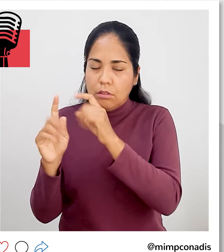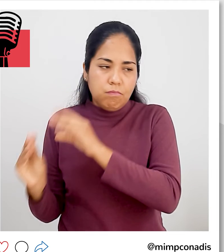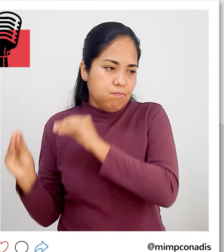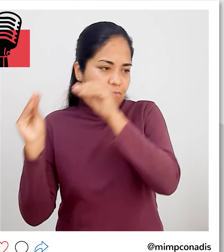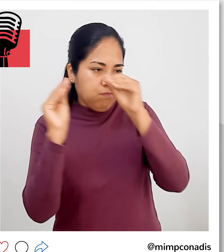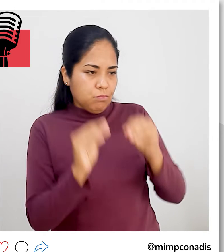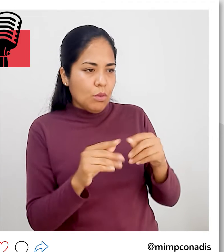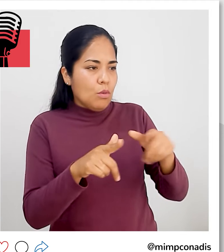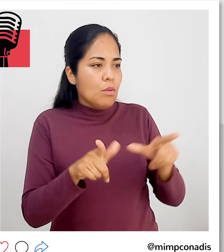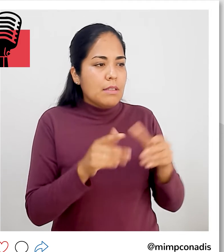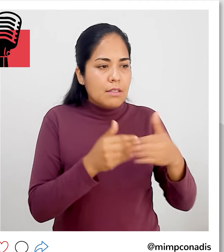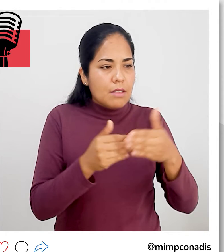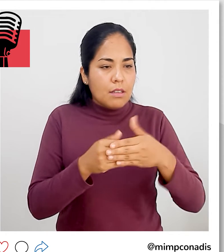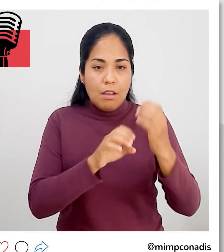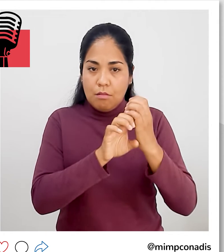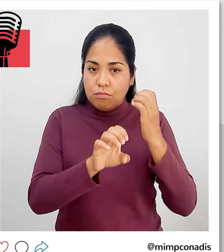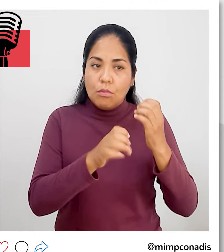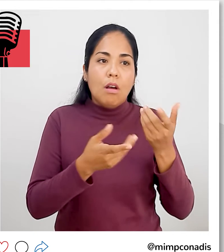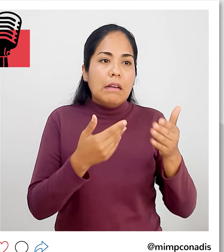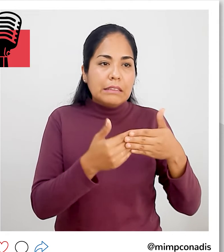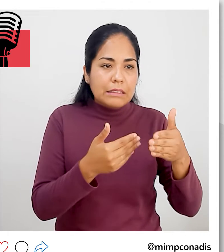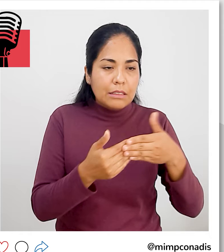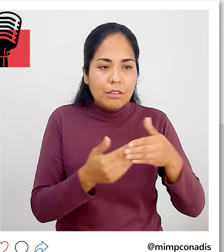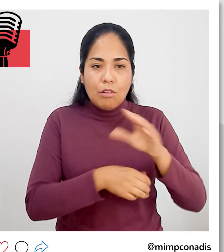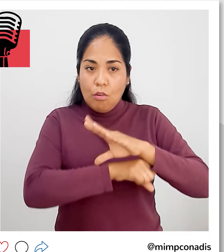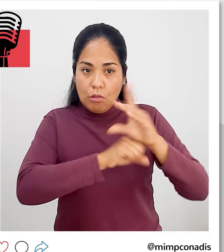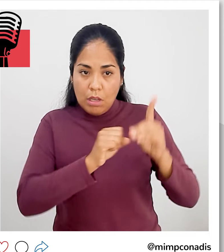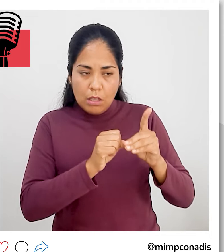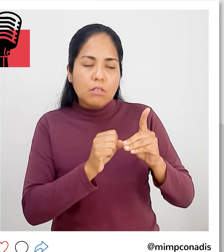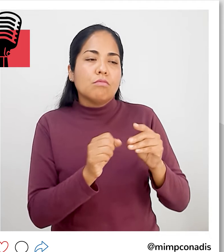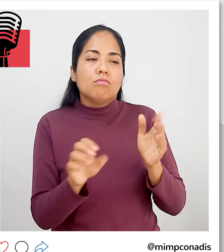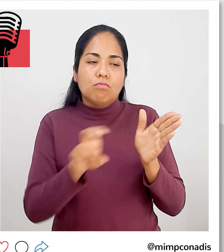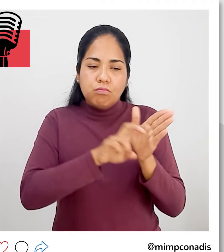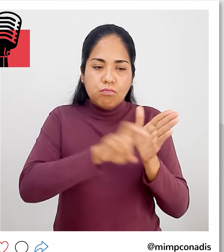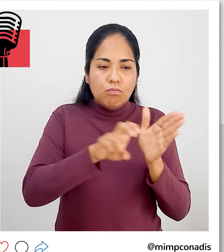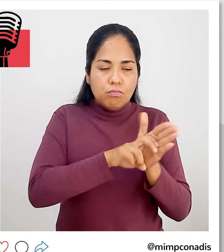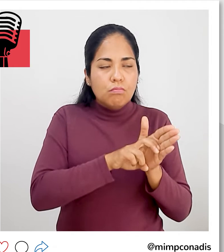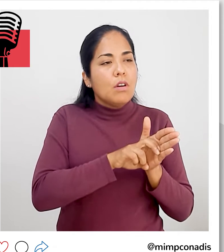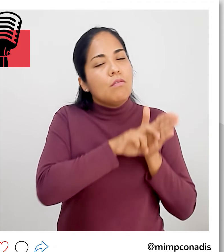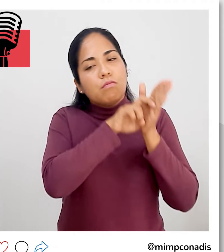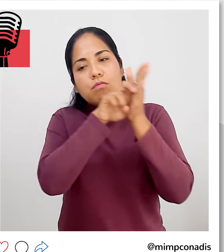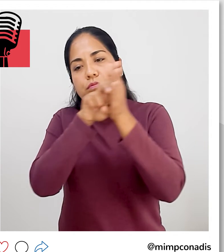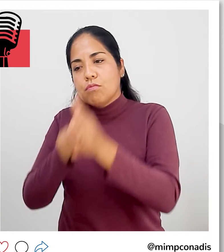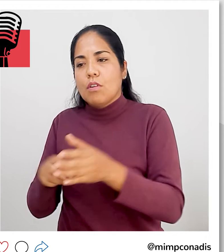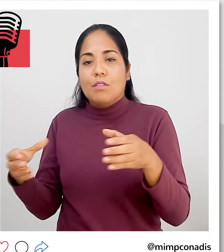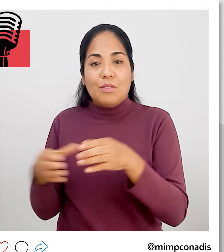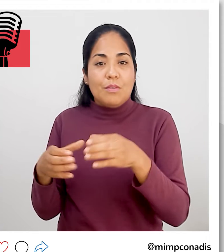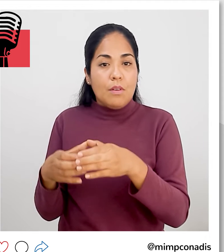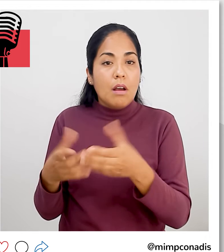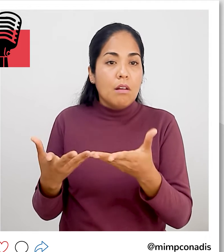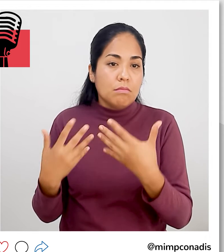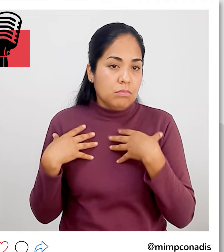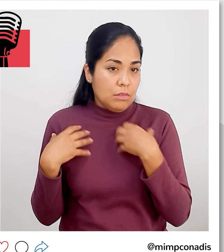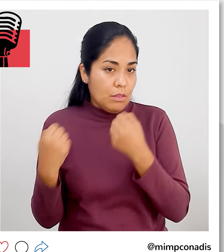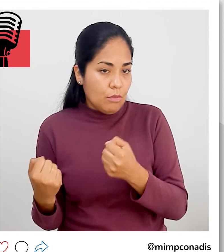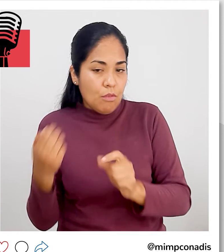el punto donde se encontraban las unidades móviles del Conadis para luego dirigirse al Centro de Salud antes mencionado.